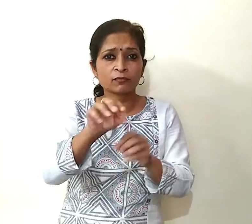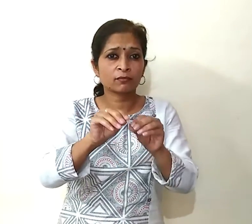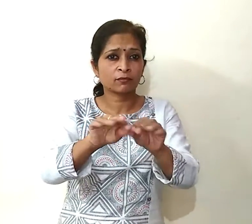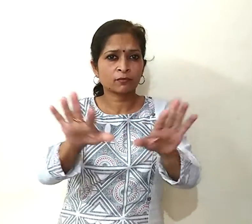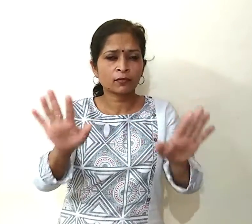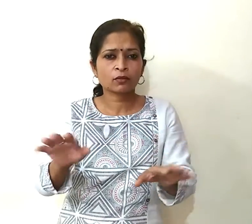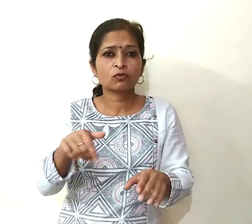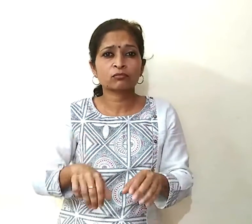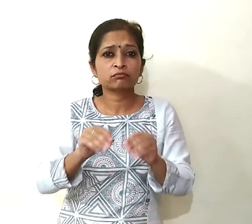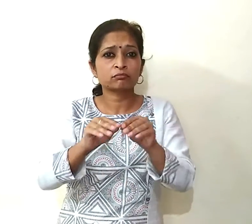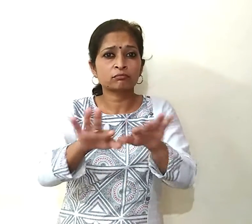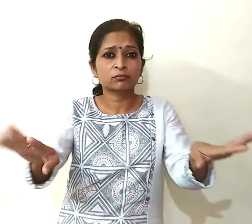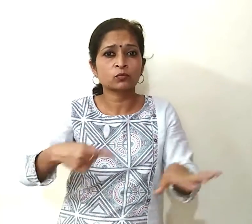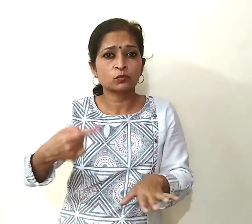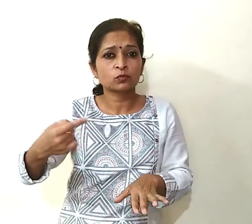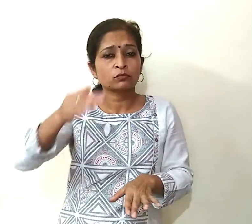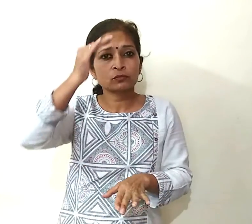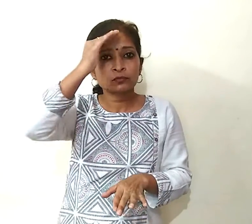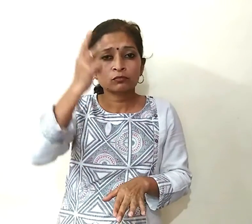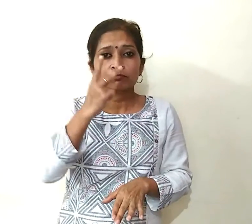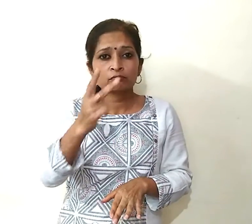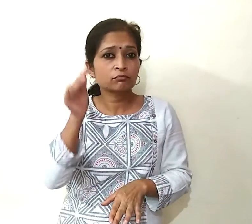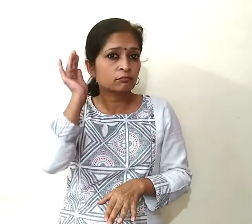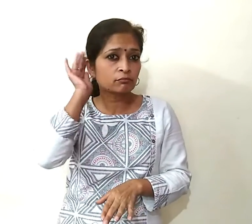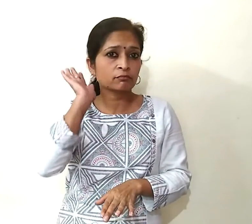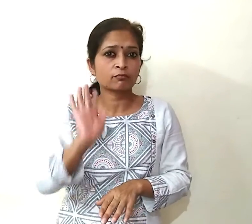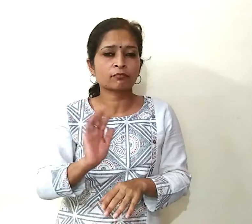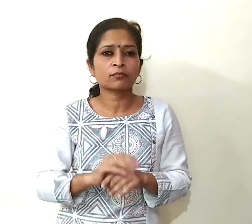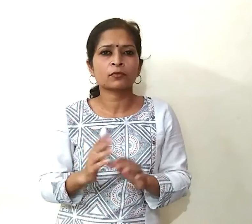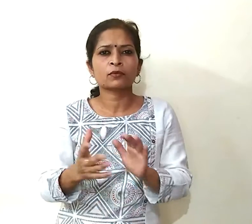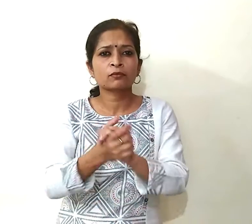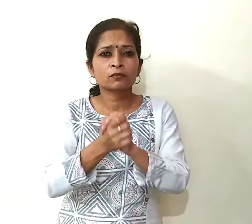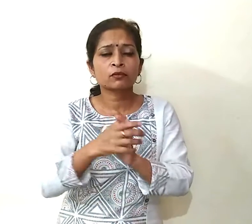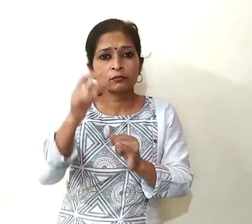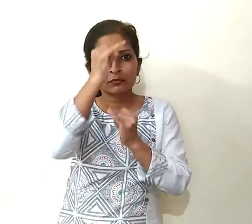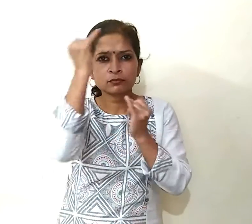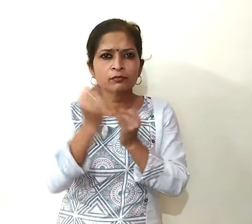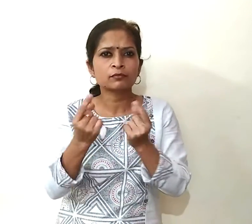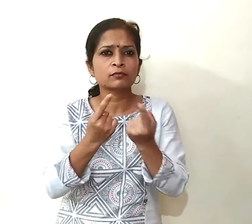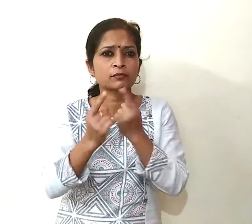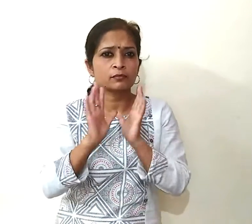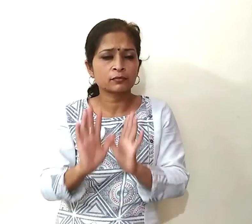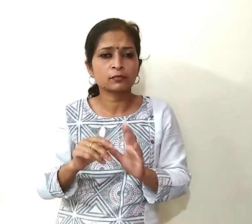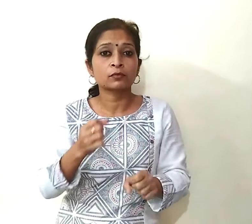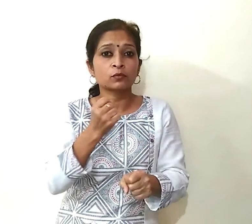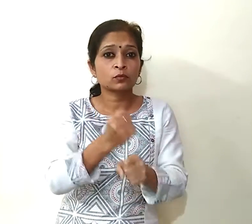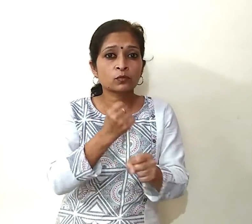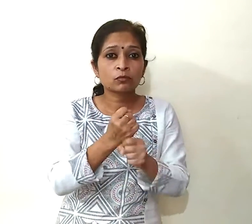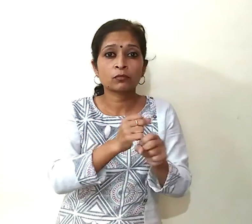हम हर रोज समाचारों में देख सुन रहे हैं दोस्तों भारत की बात करीं तो सरकार की सचेत्ता